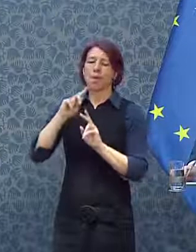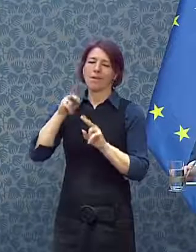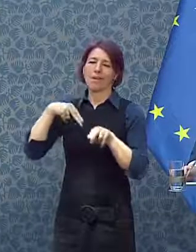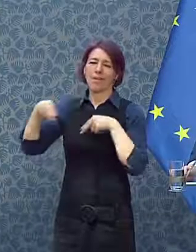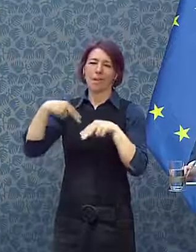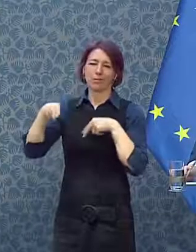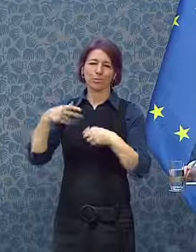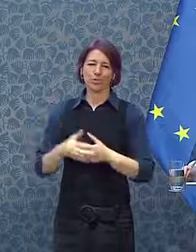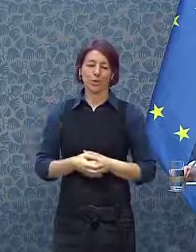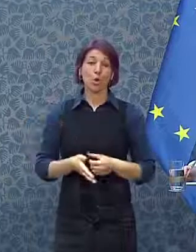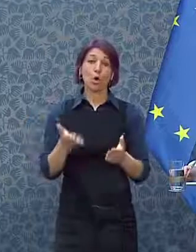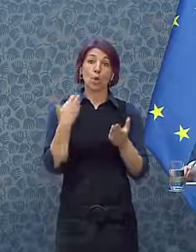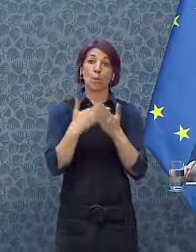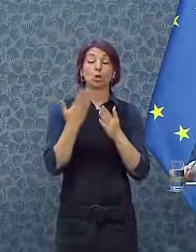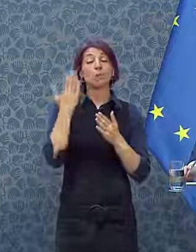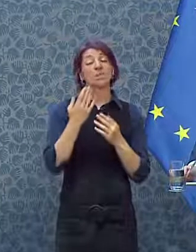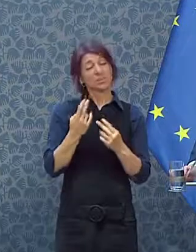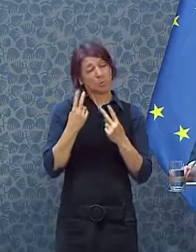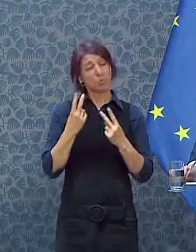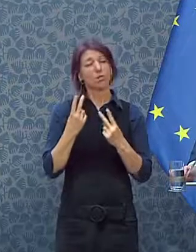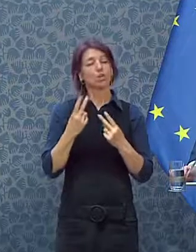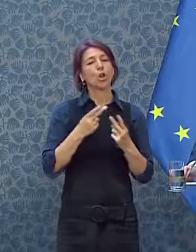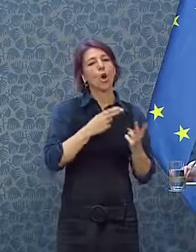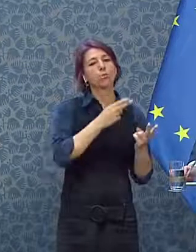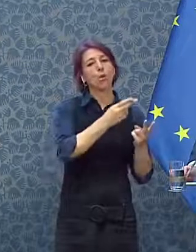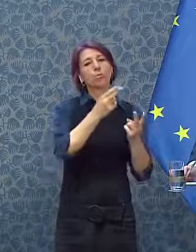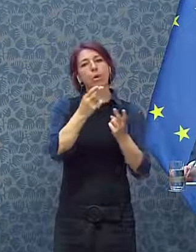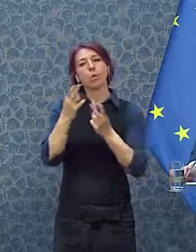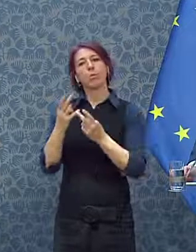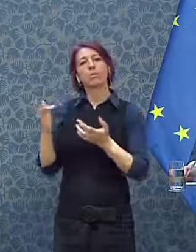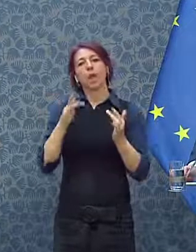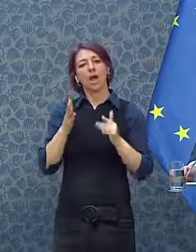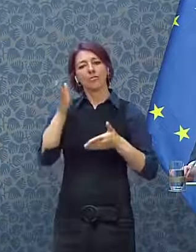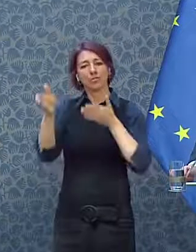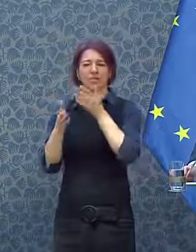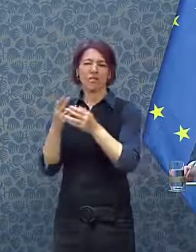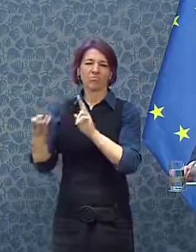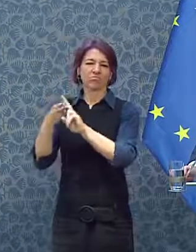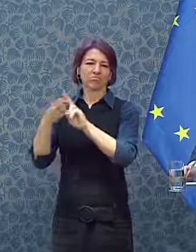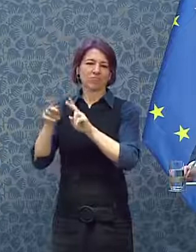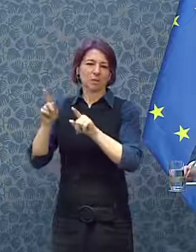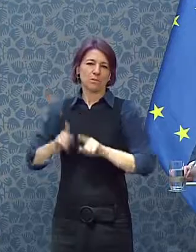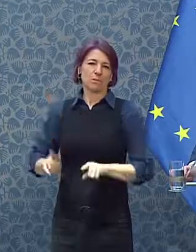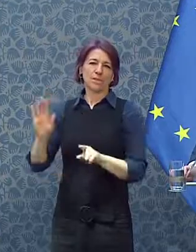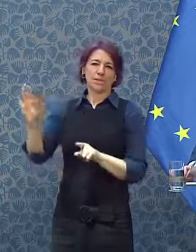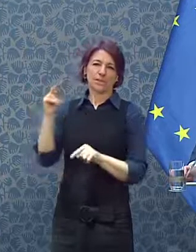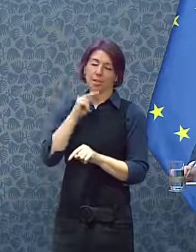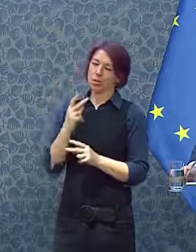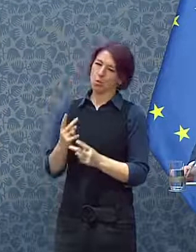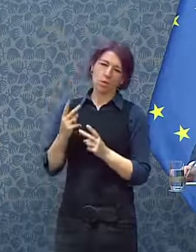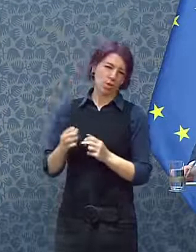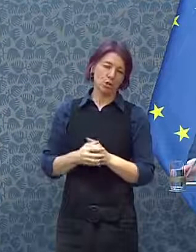tohoto důvodu je důležité, že pan prezident, paní předsedové vlád tam